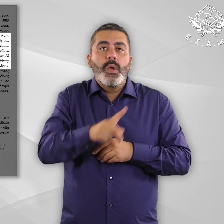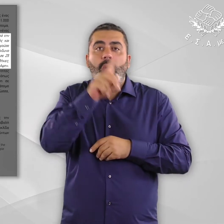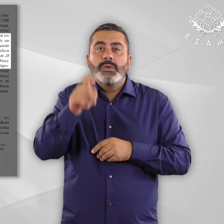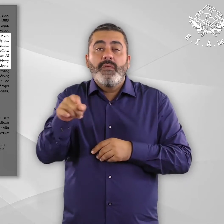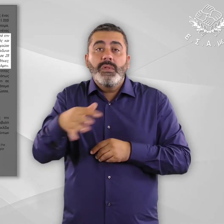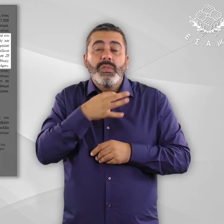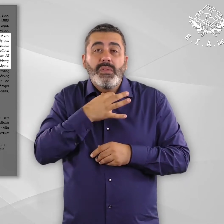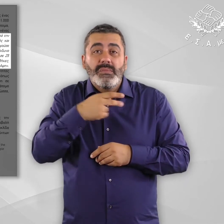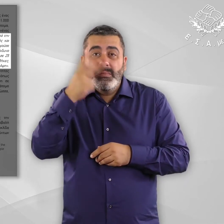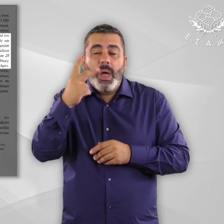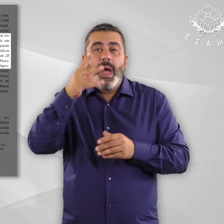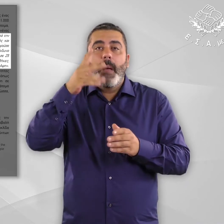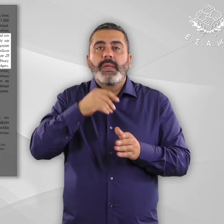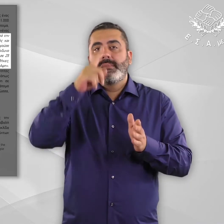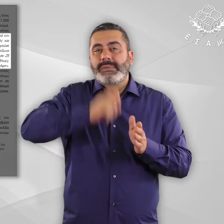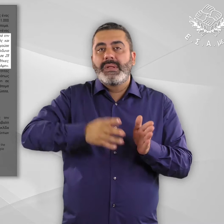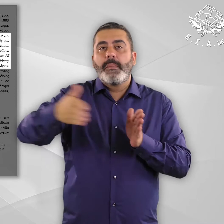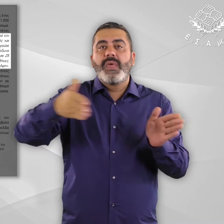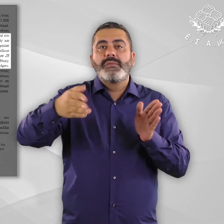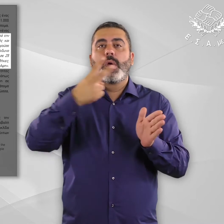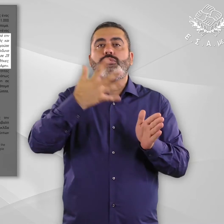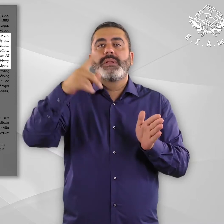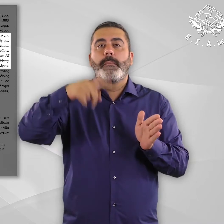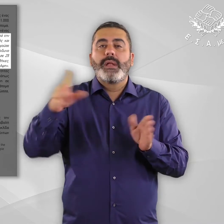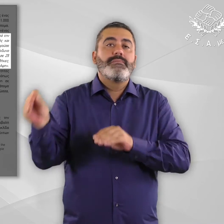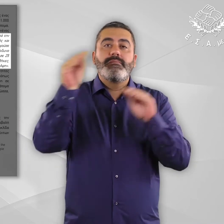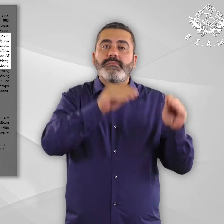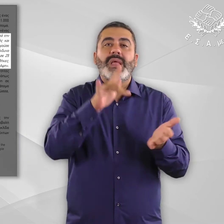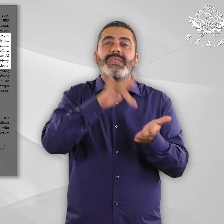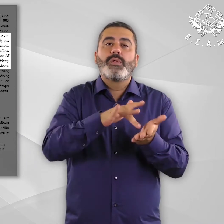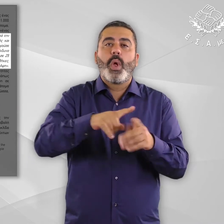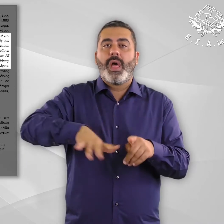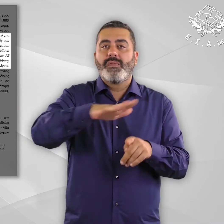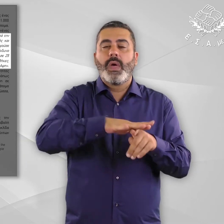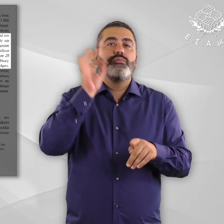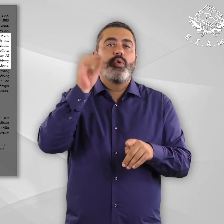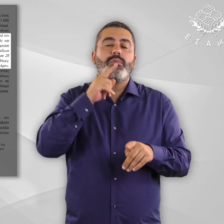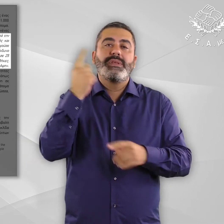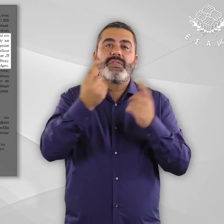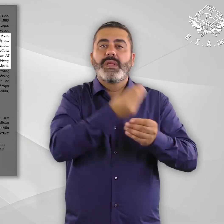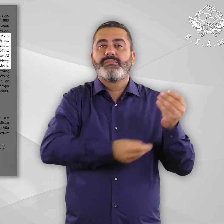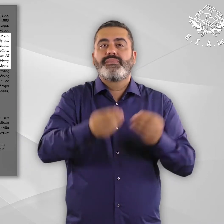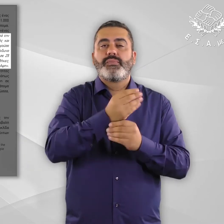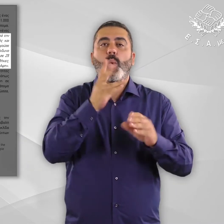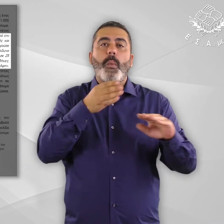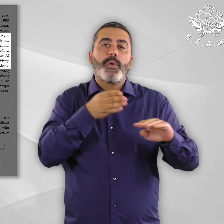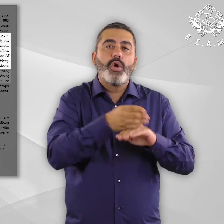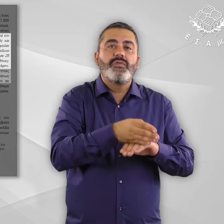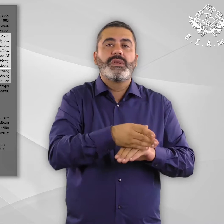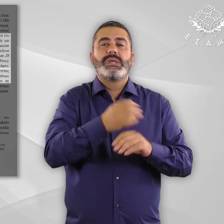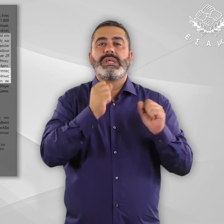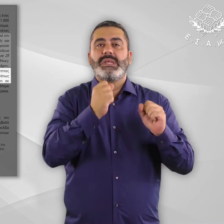25 ημέρες την ενδοχώρα, σε καλύτερες συνθήκες, συμπεριλαμβανομένες της πρόσβασης σε περίθαλή ψυκλήνοντα